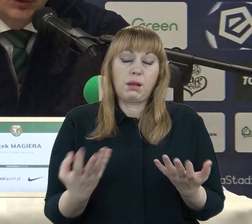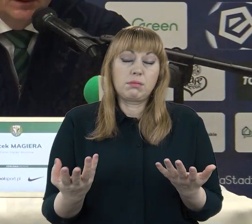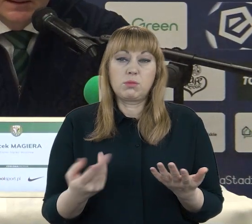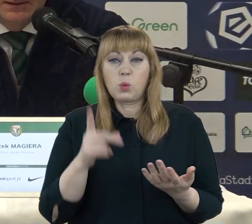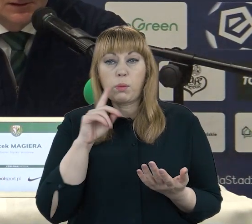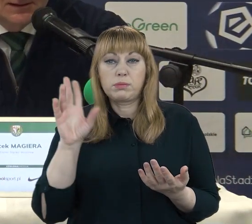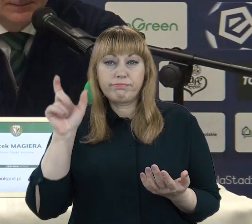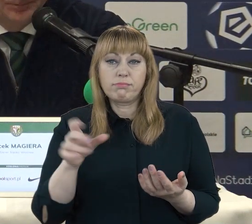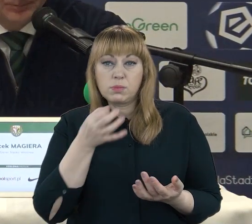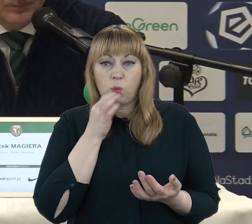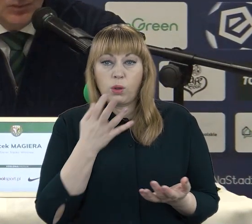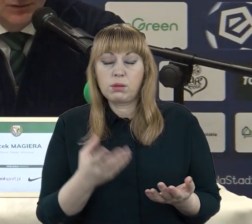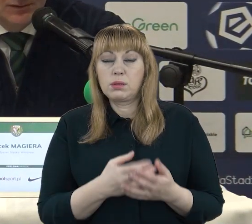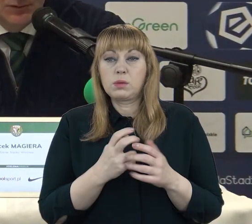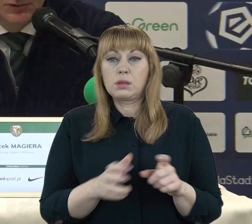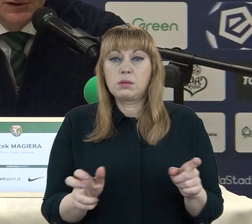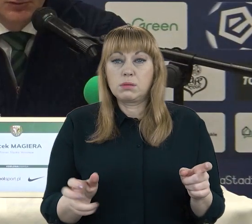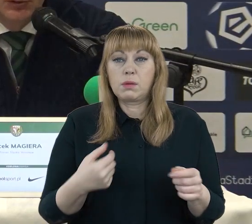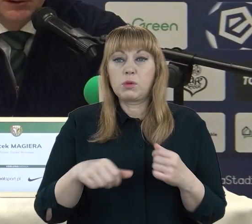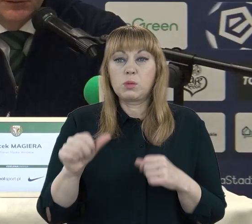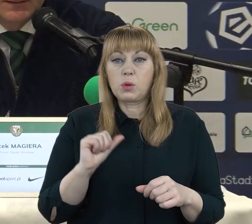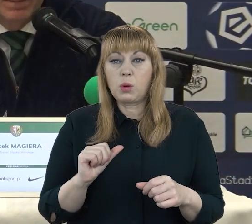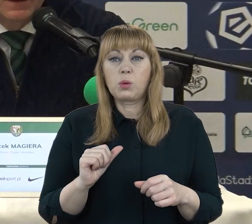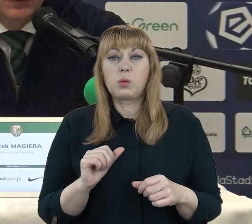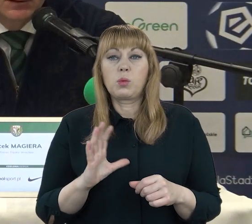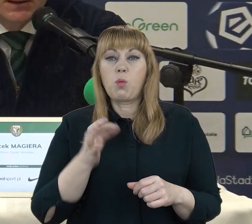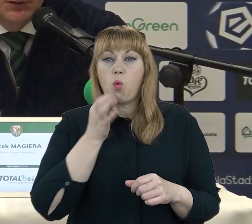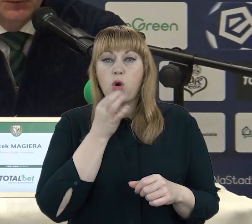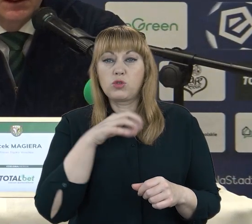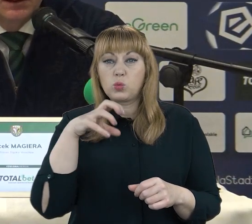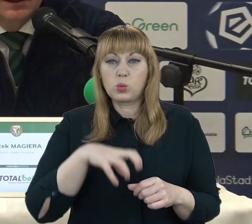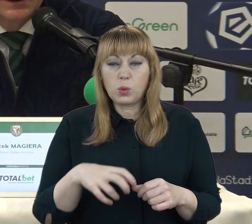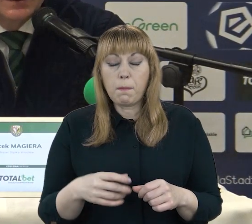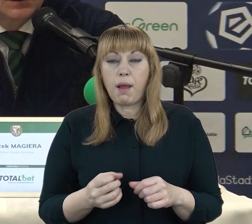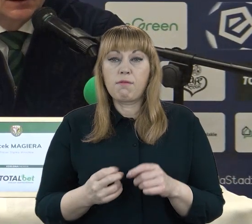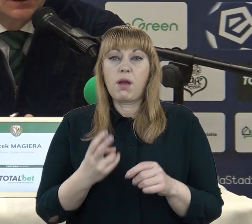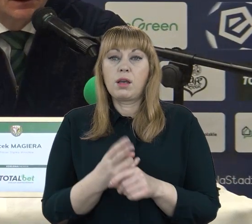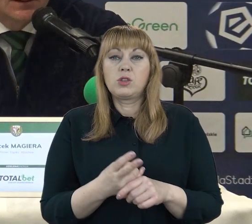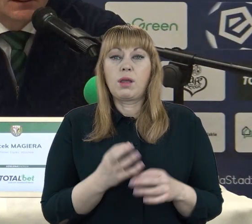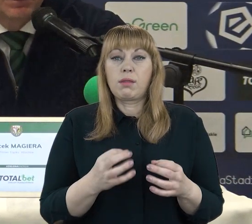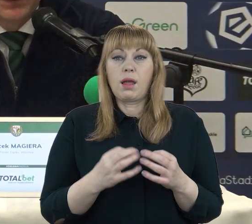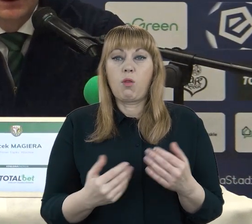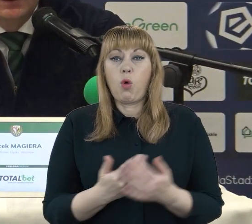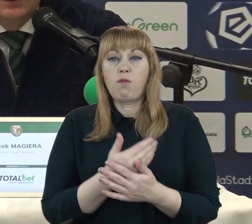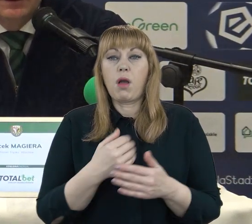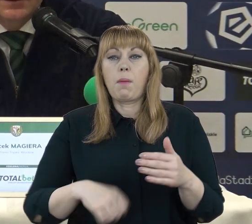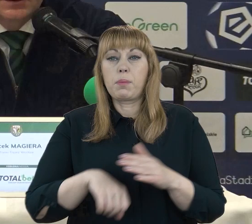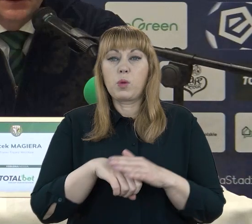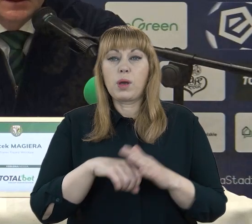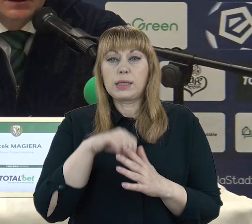młody. Cały czas w tamtym roku jeszcze był młodzieżowcem. Wchodzącym do piłki seniorkiej, grającym coraz więcej.